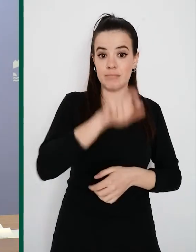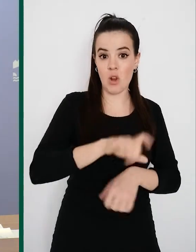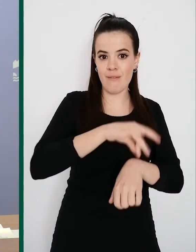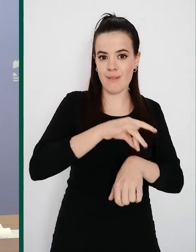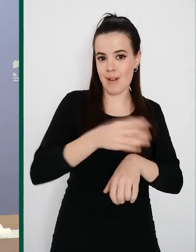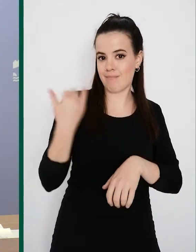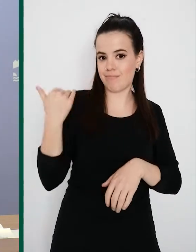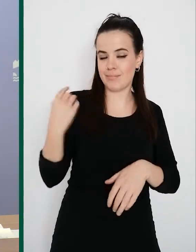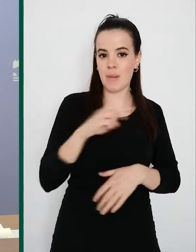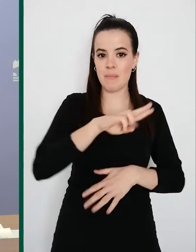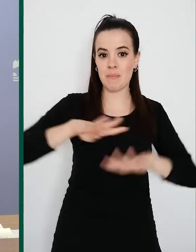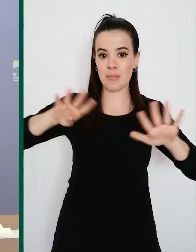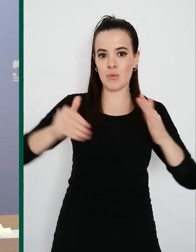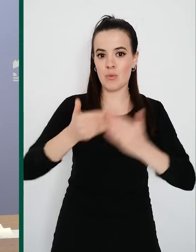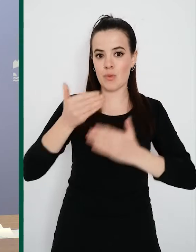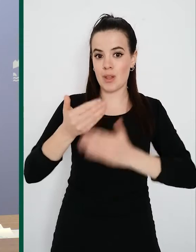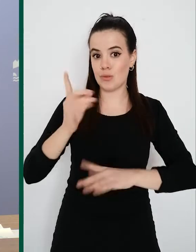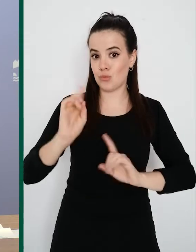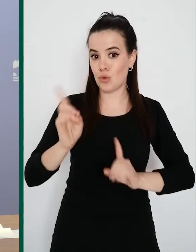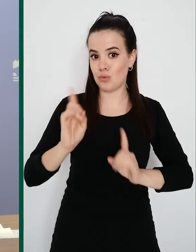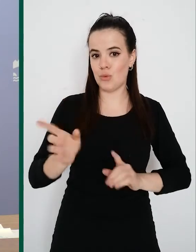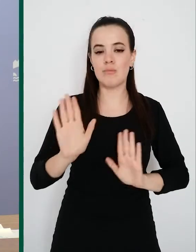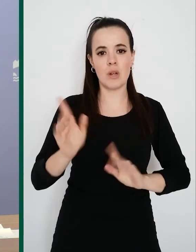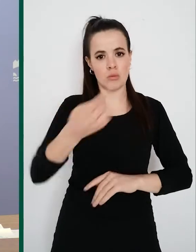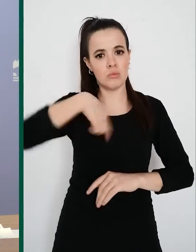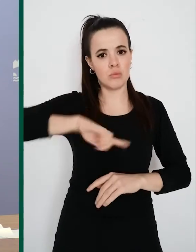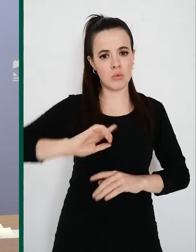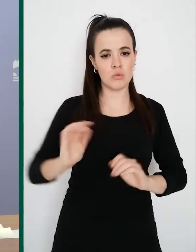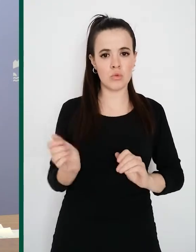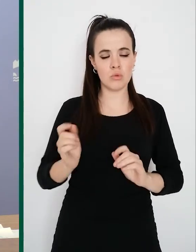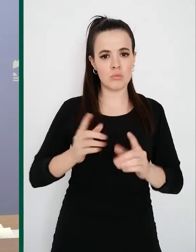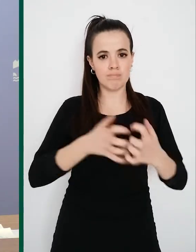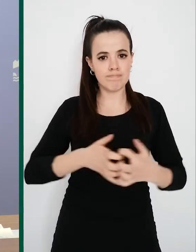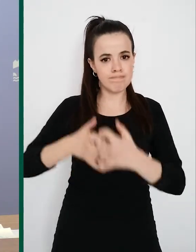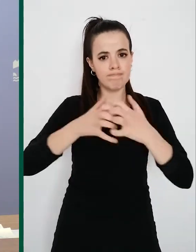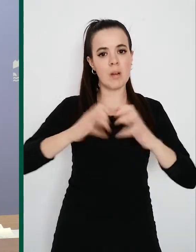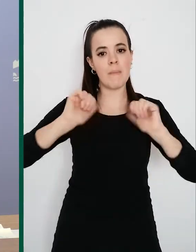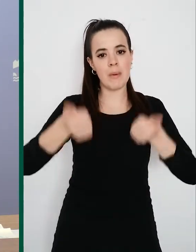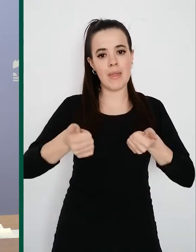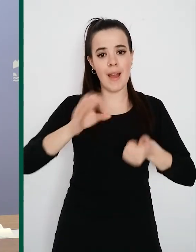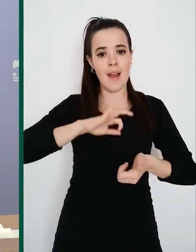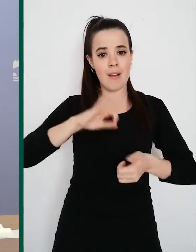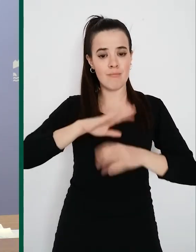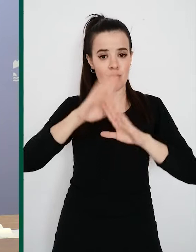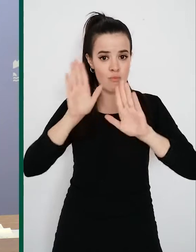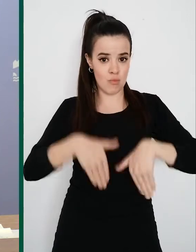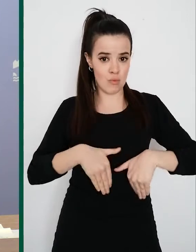29 días, pero nosotros habíamos empezado a trabajar en ello a finales de enero. Por aquel entonces, el COVID-19